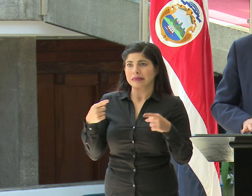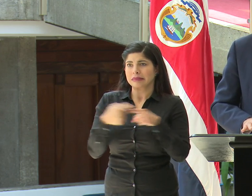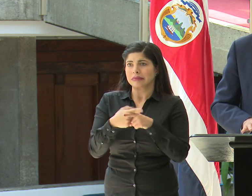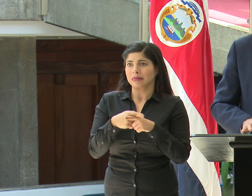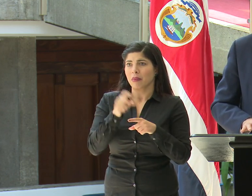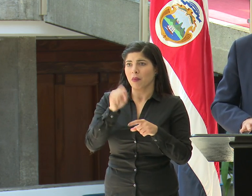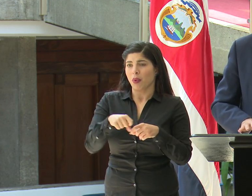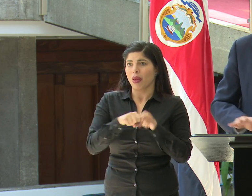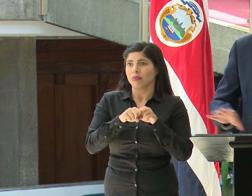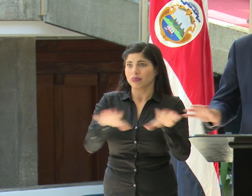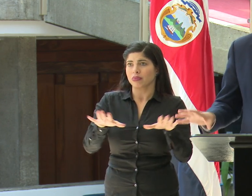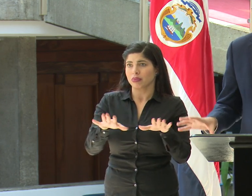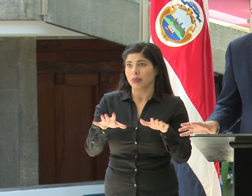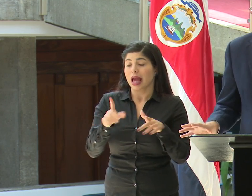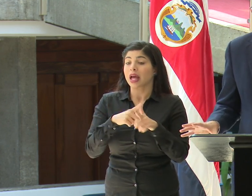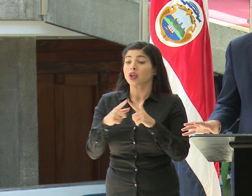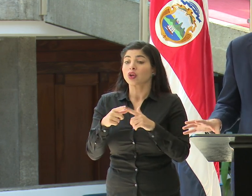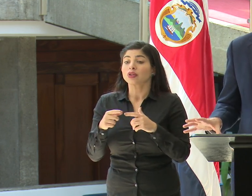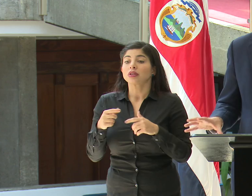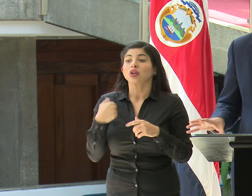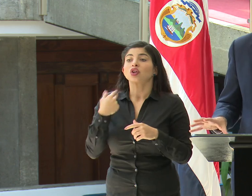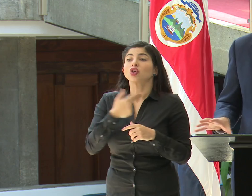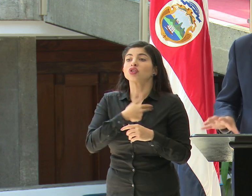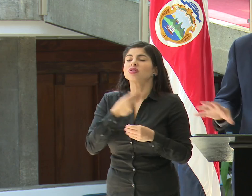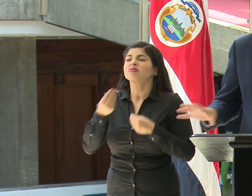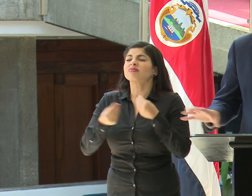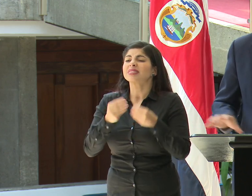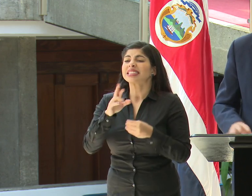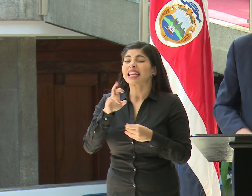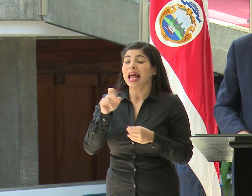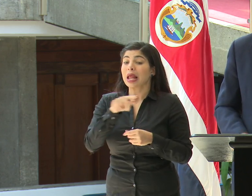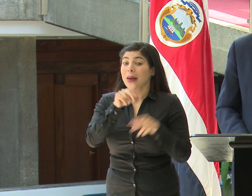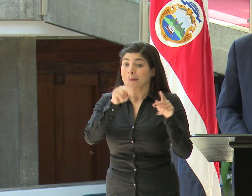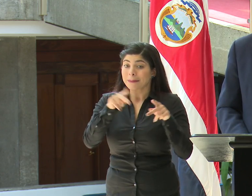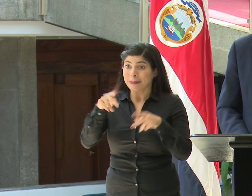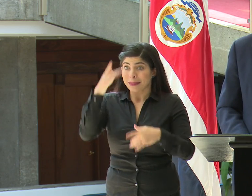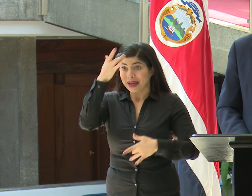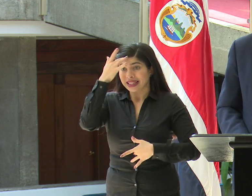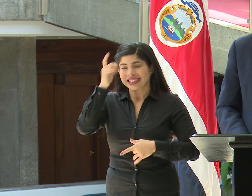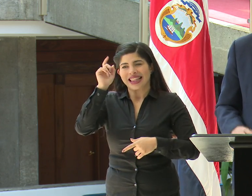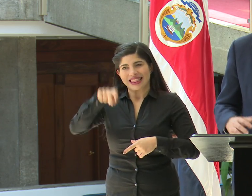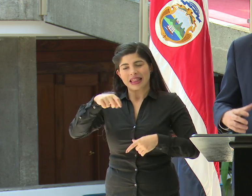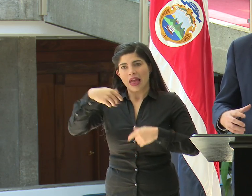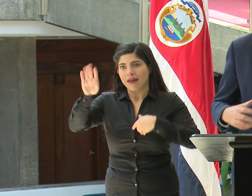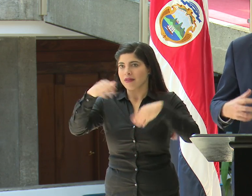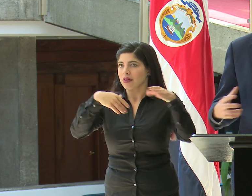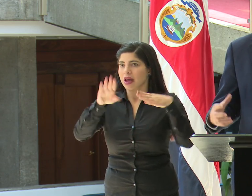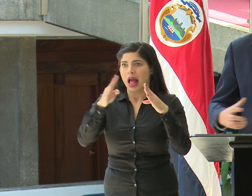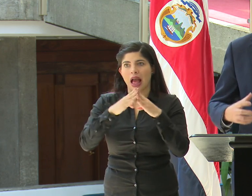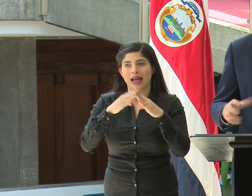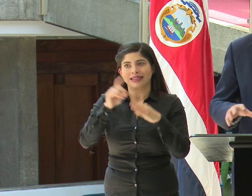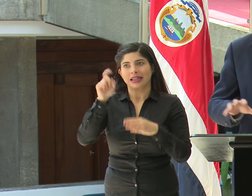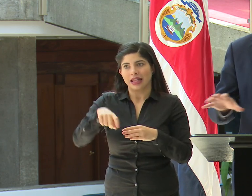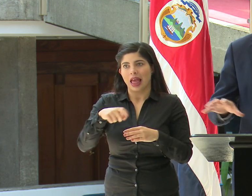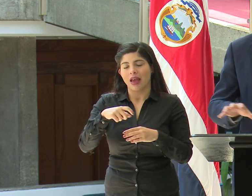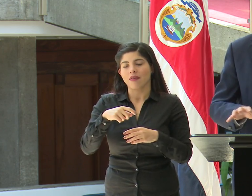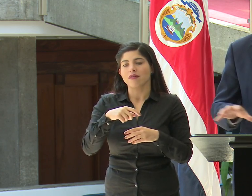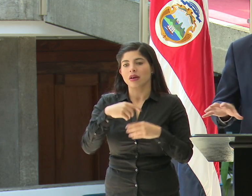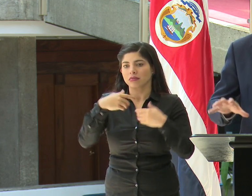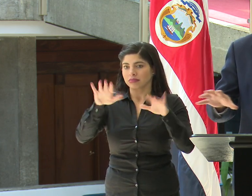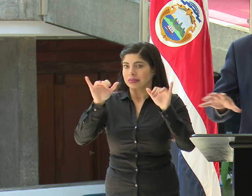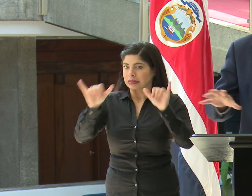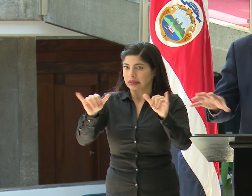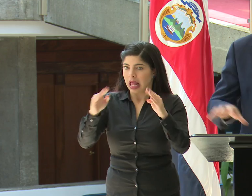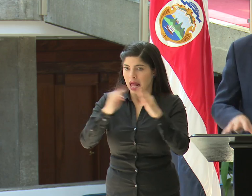independientemente de qué hagamos con el CENARE, deben estar en sus casas. Y estamos reprogramando dónde